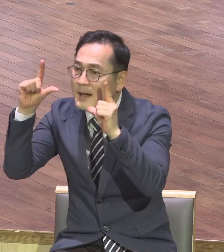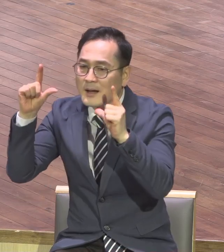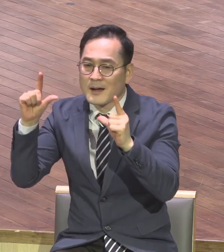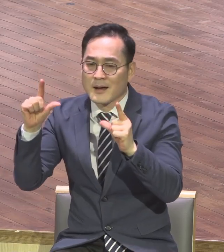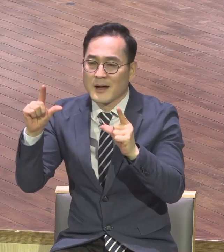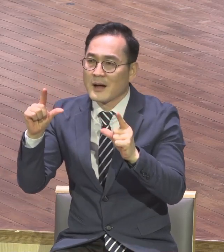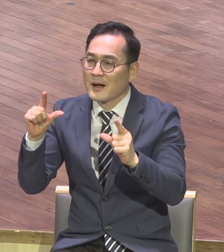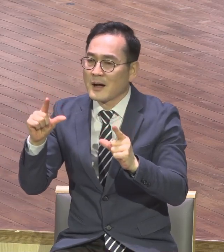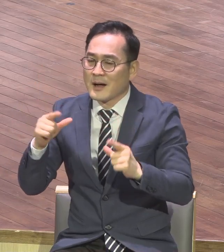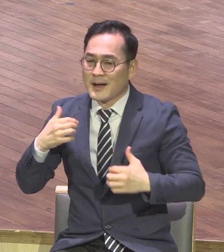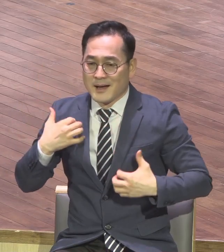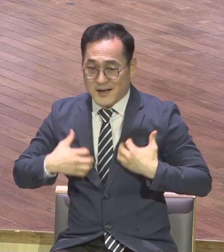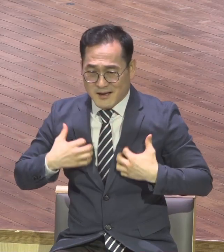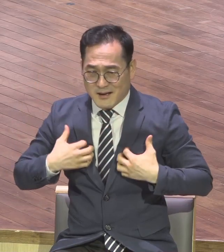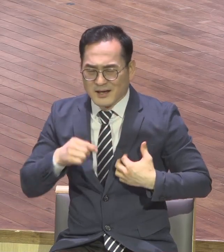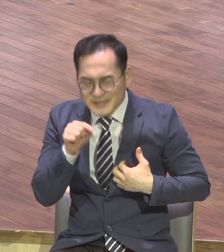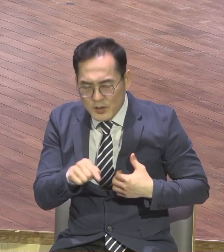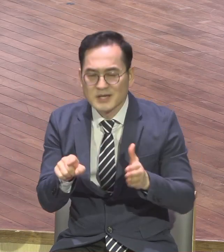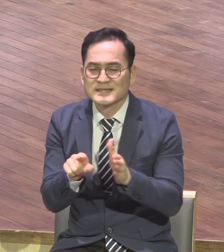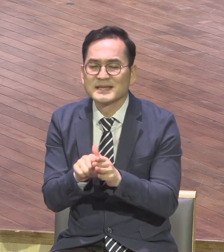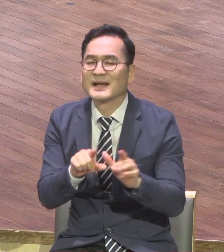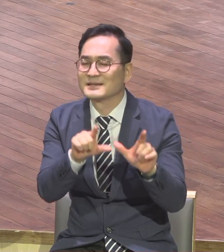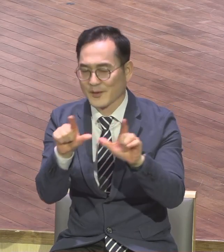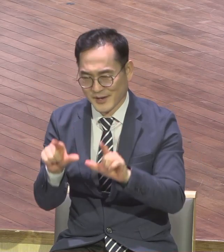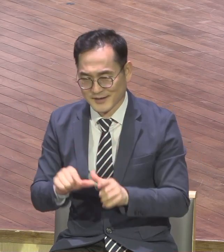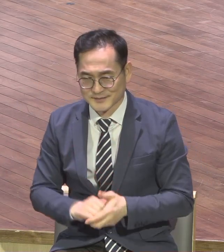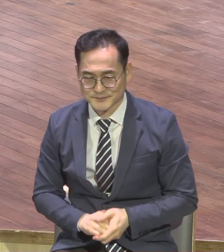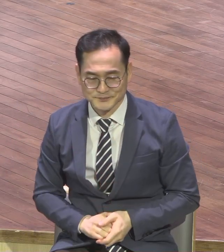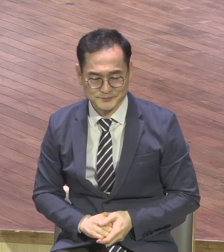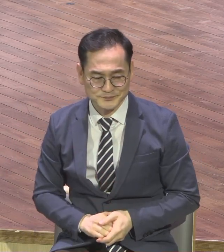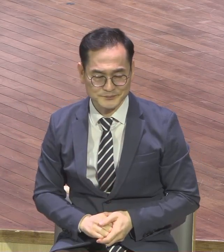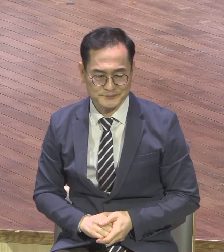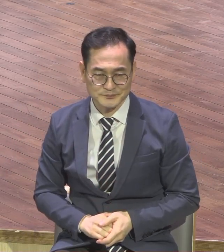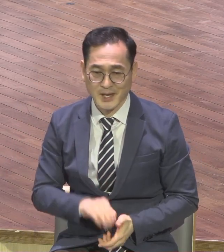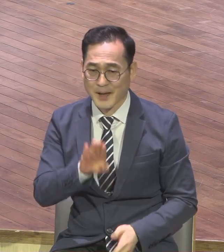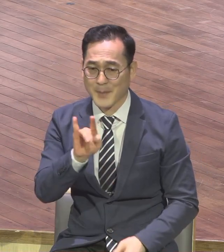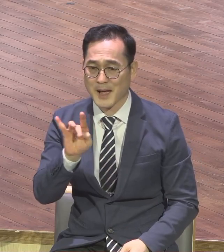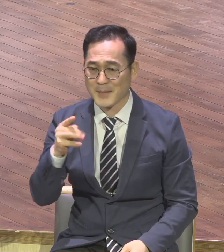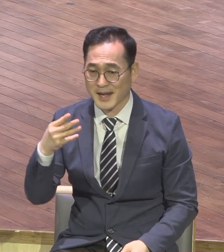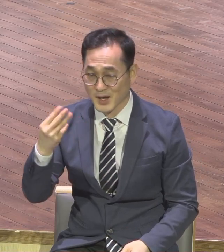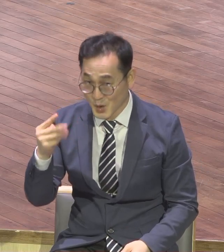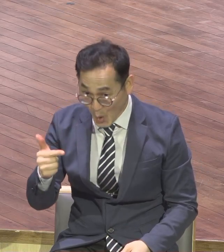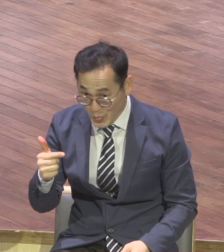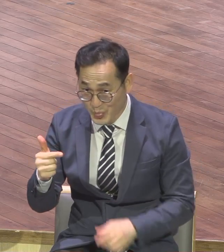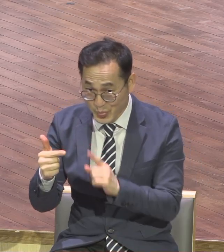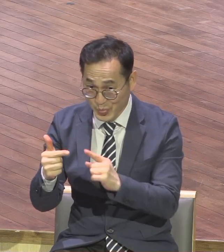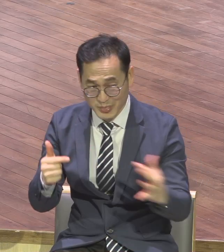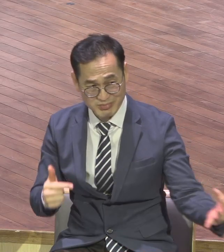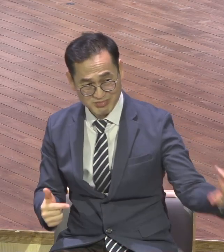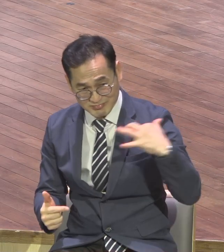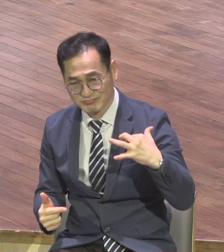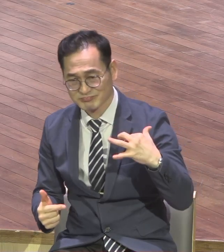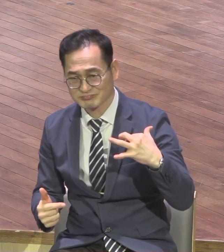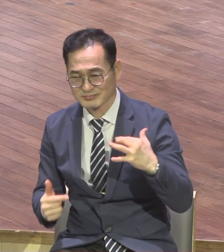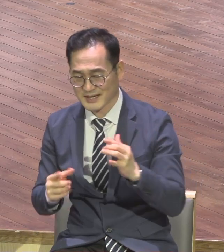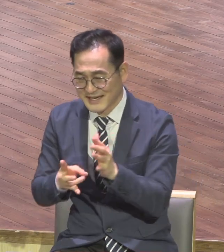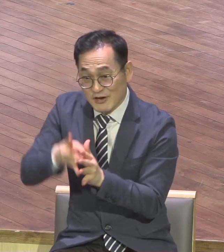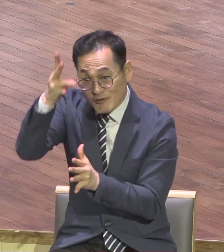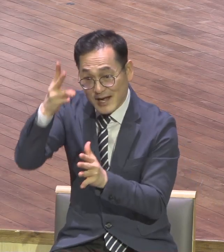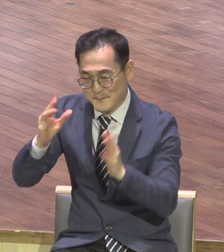본문에 이 바벨론에 의해서 예루살렘이 함락되기 직전 이 공정의 시대에 갇혀있는 이